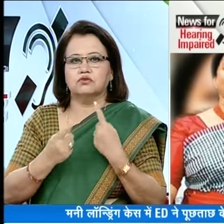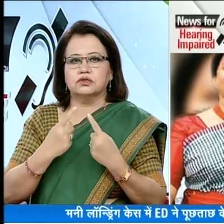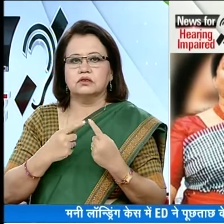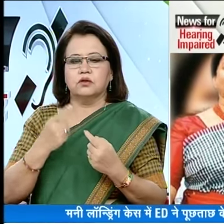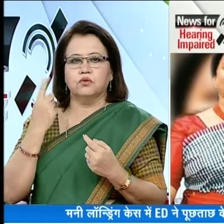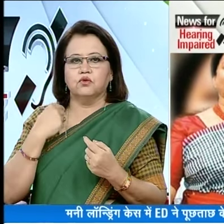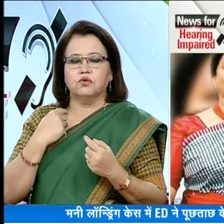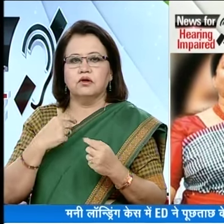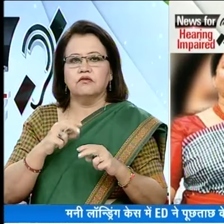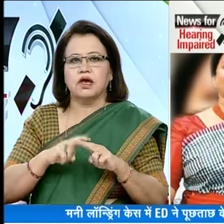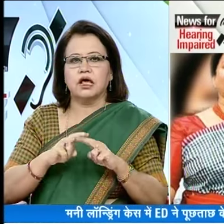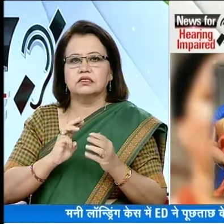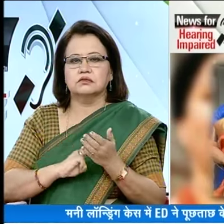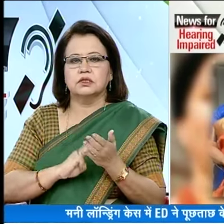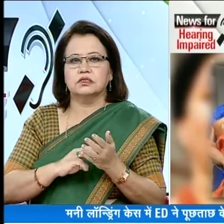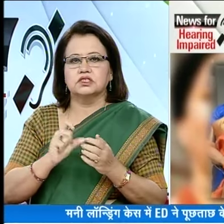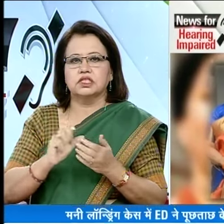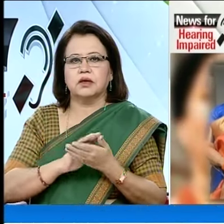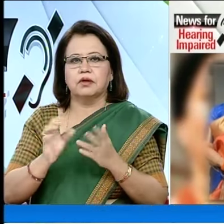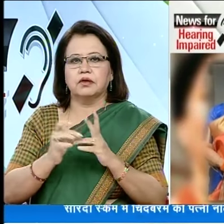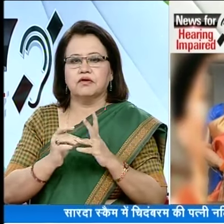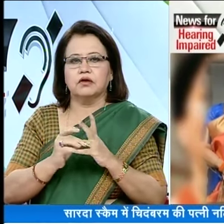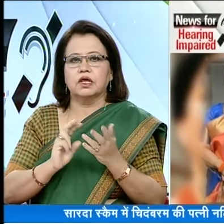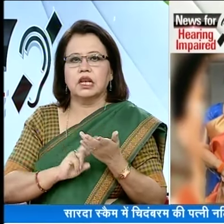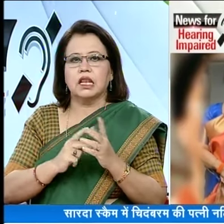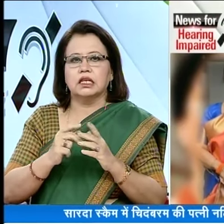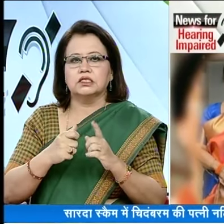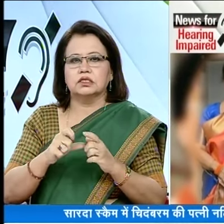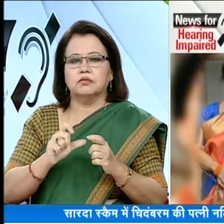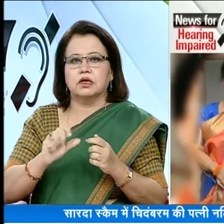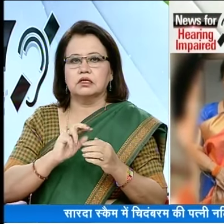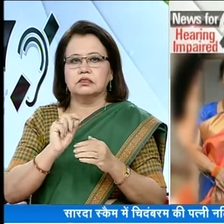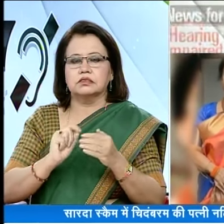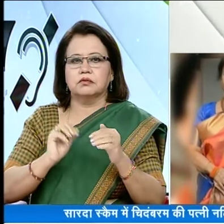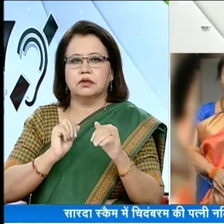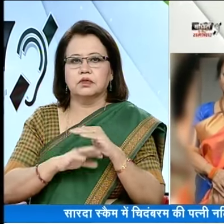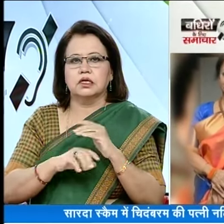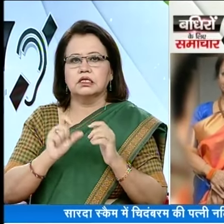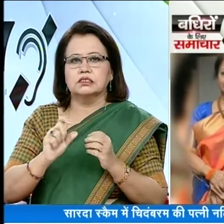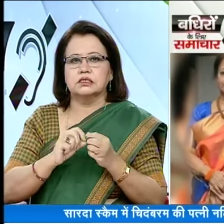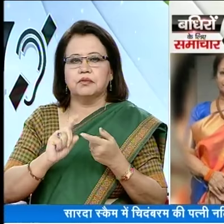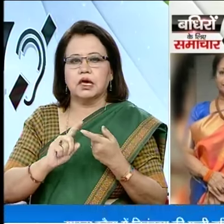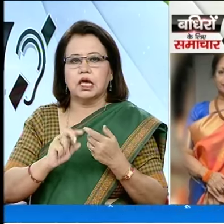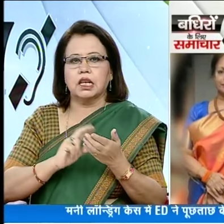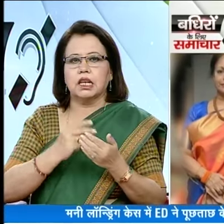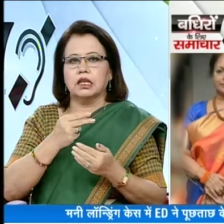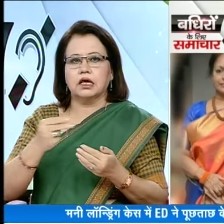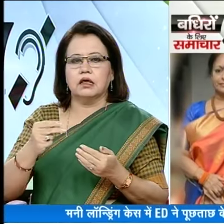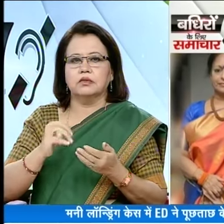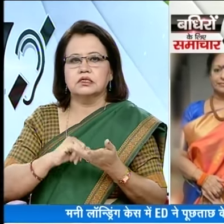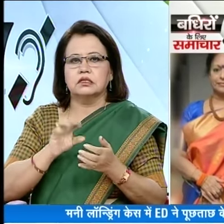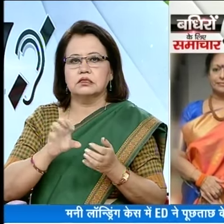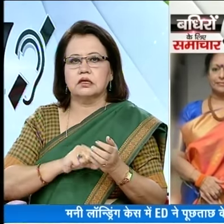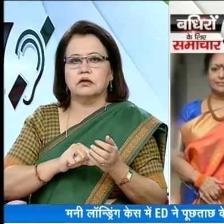पूर्श्टाच के लिए पूरवितमंतरी पी चितम्रम की पत्दी नलिनी चितम्रम को समन भीचा है। CBI ने नलिनी का नाम